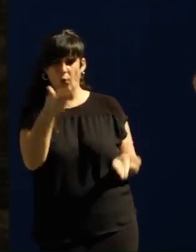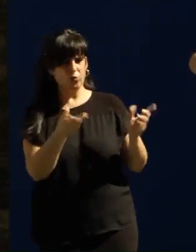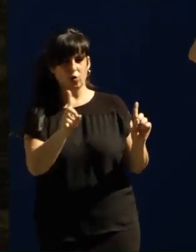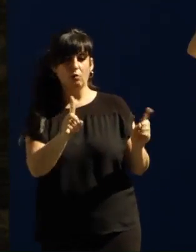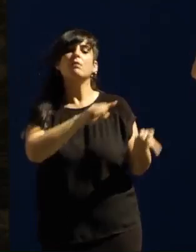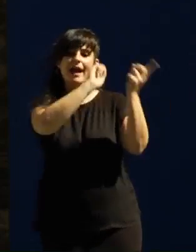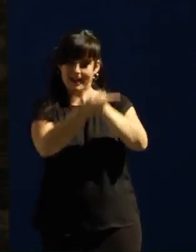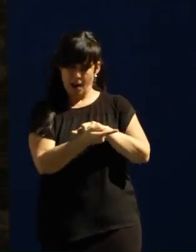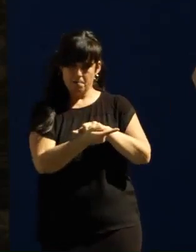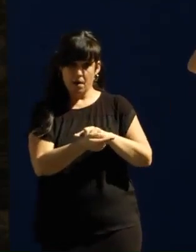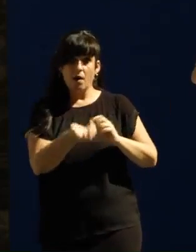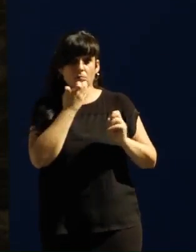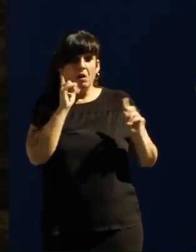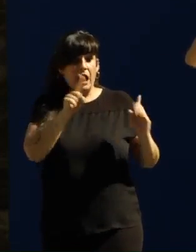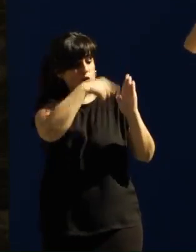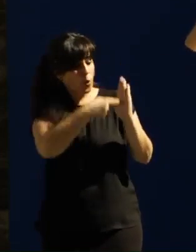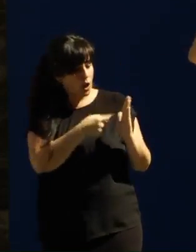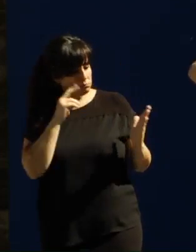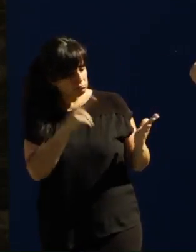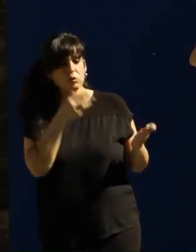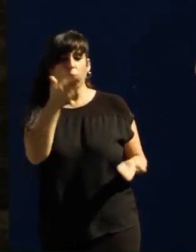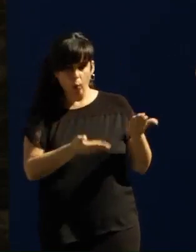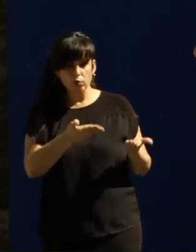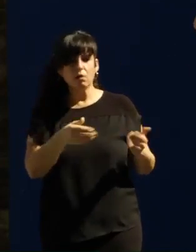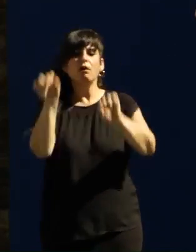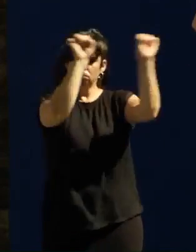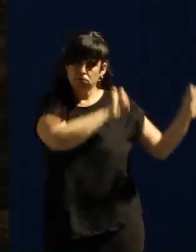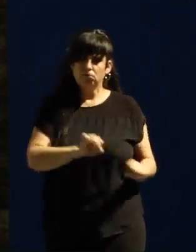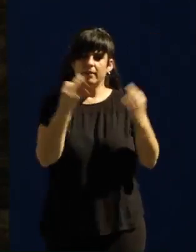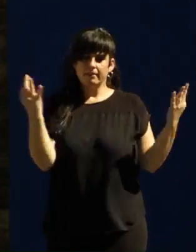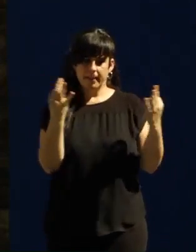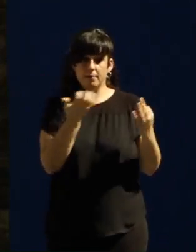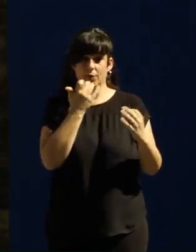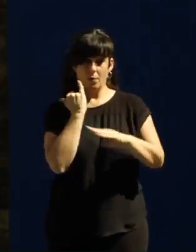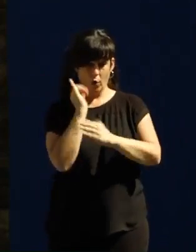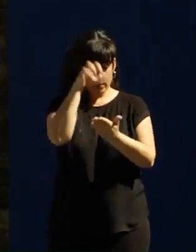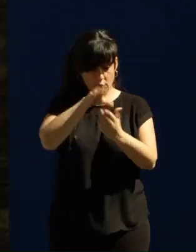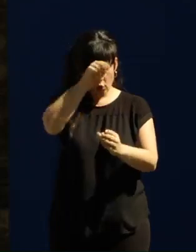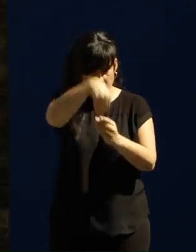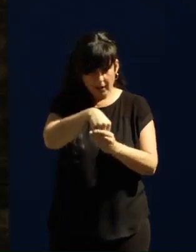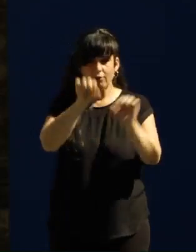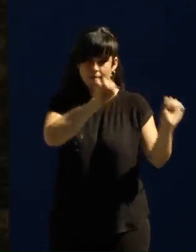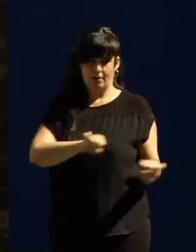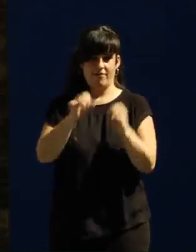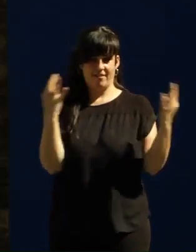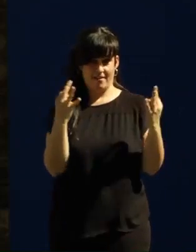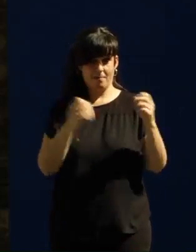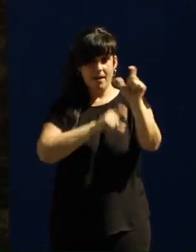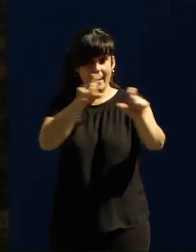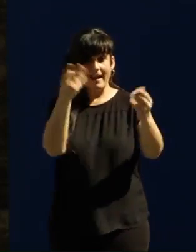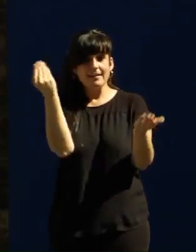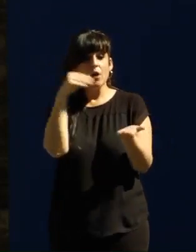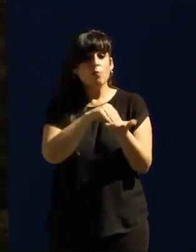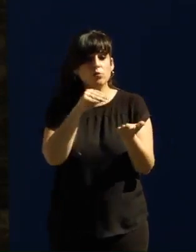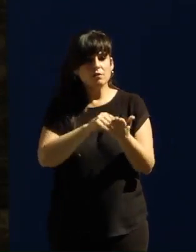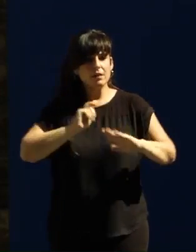justas hay que defenderlas, mucha gente se ha dejado la piel defendiéndolas en las instituciones y no les han dejado, mucha de esa gente hoy